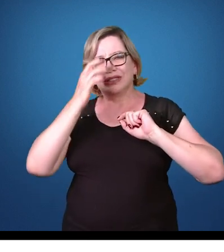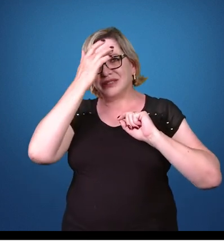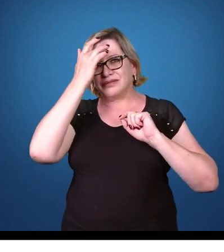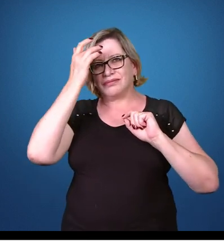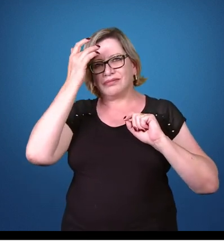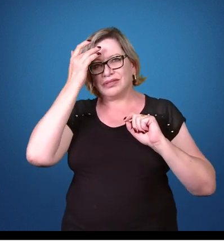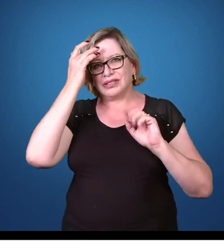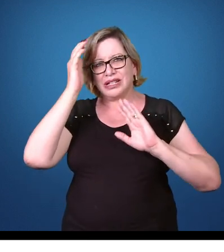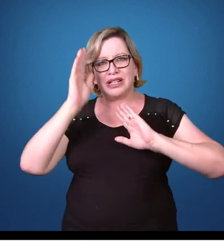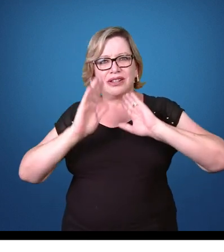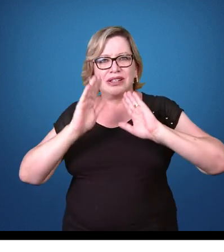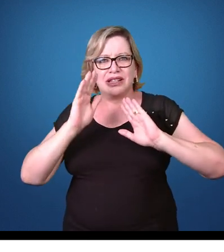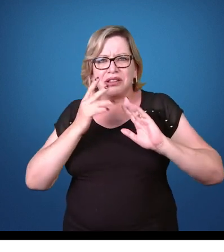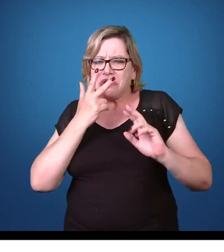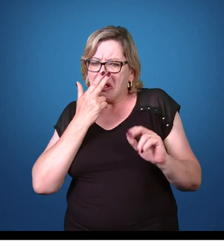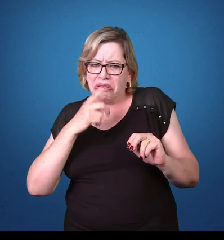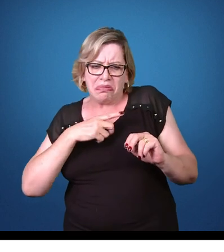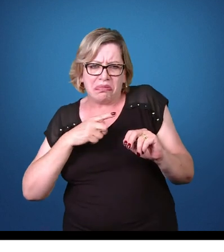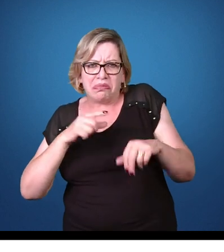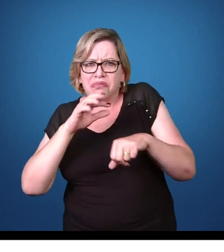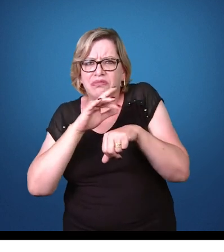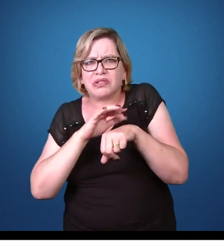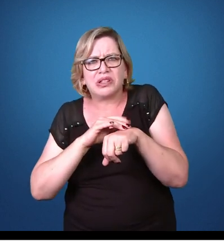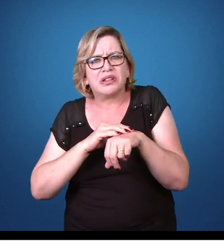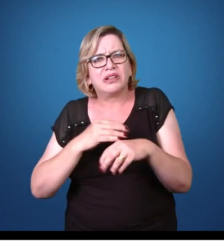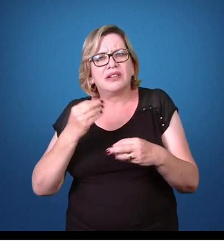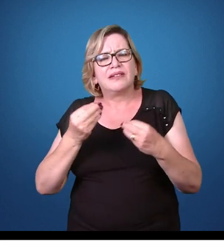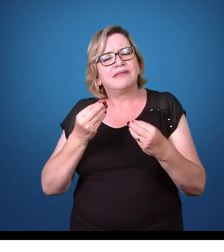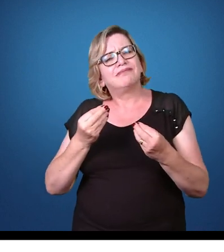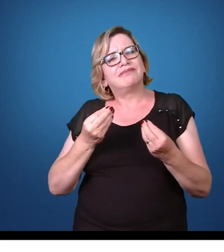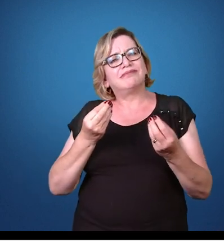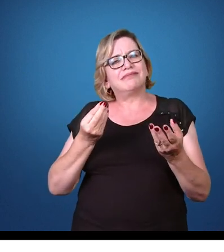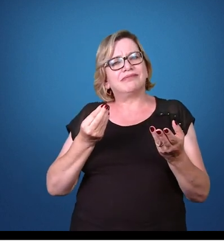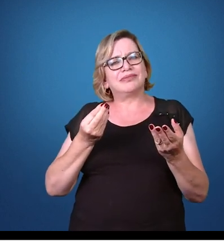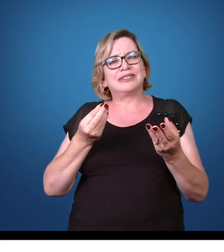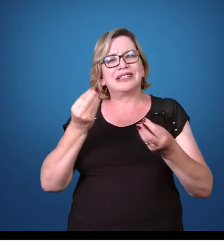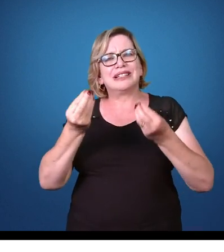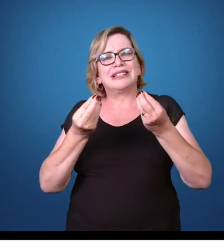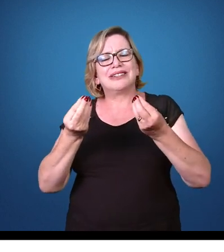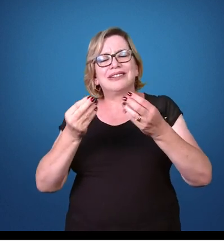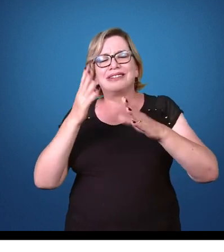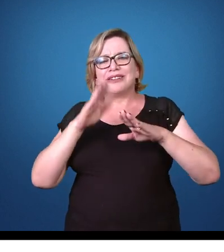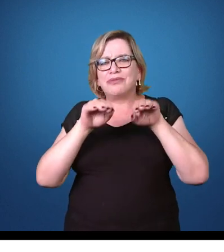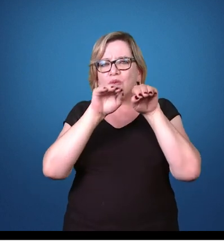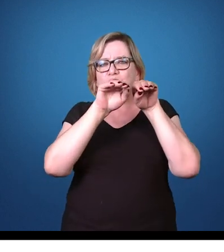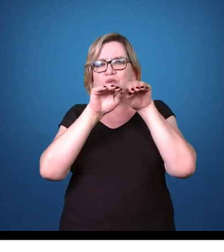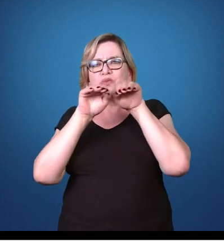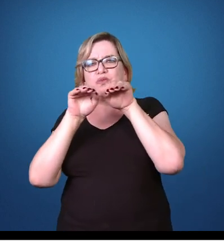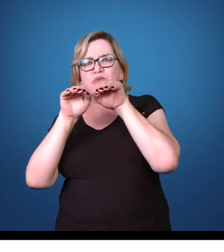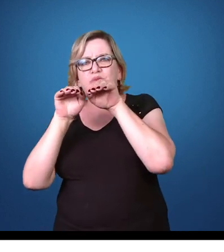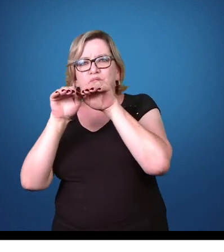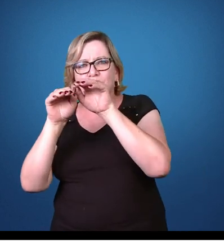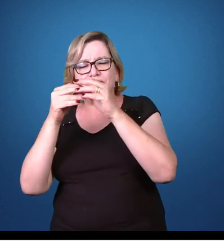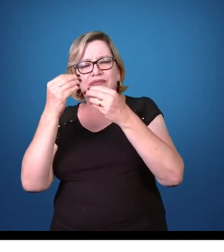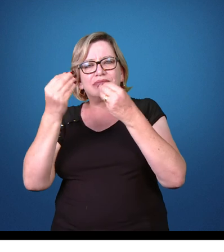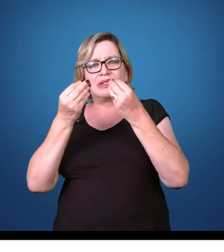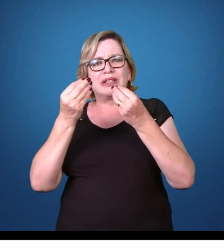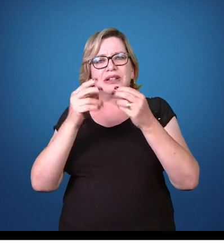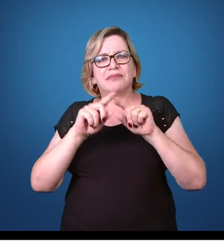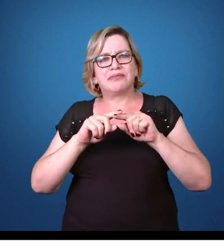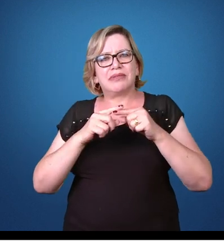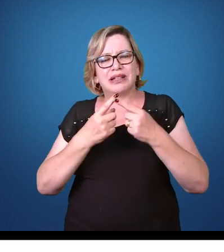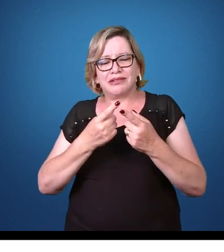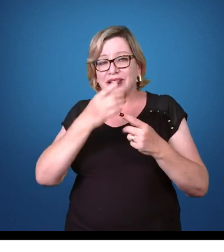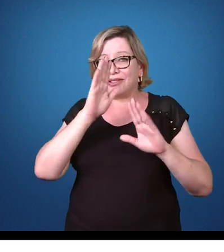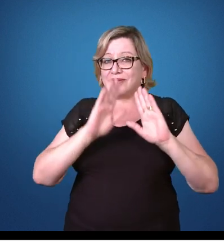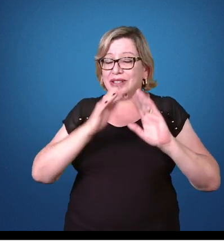o parasita e não apresentam doença. Existe um equilíbrio entre o hospedeiro e o parasita e que nenhum deles é eliminado. Mas quando